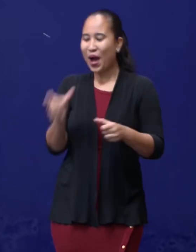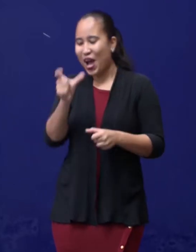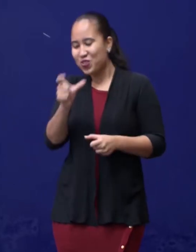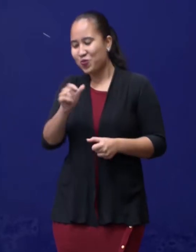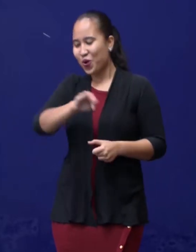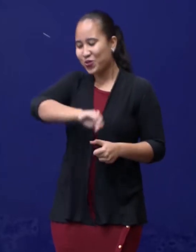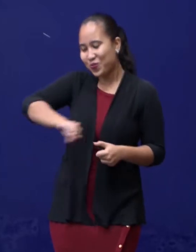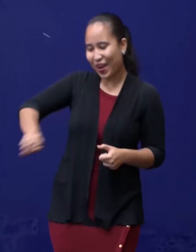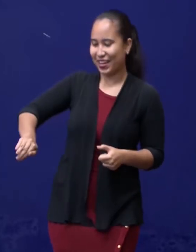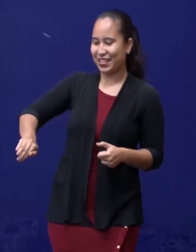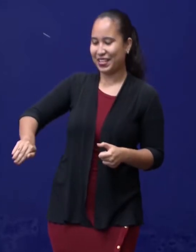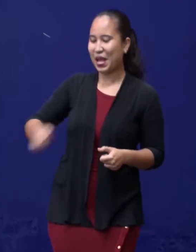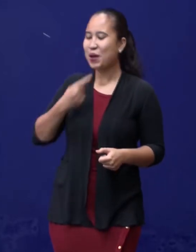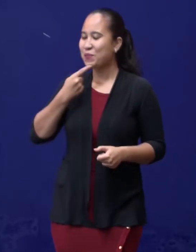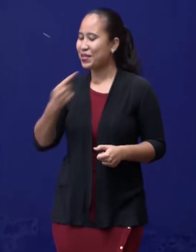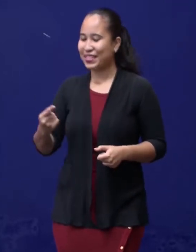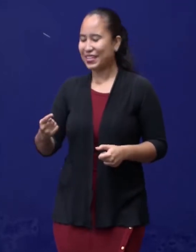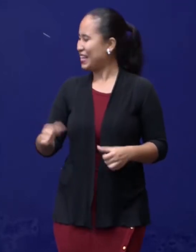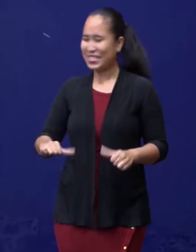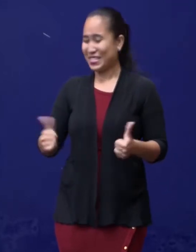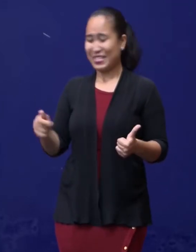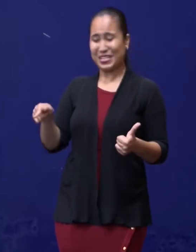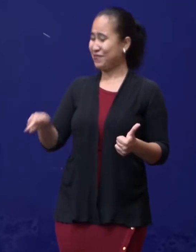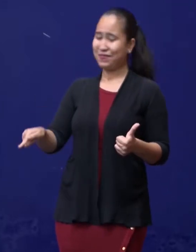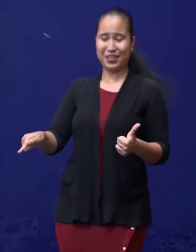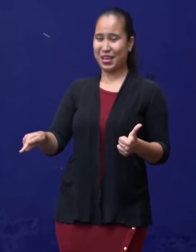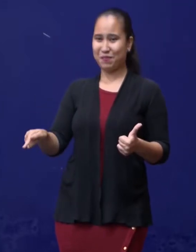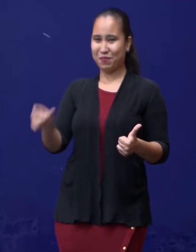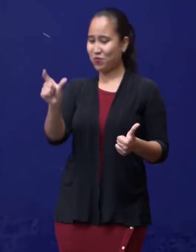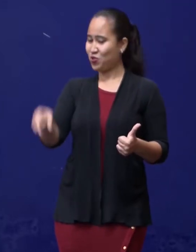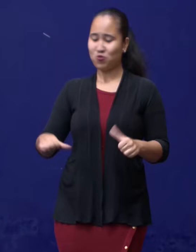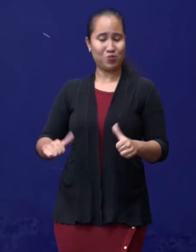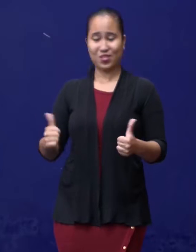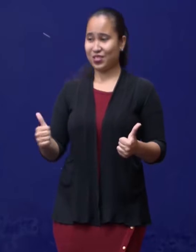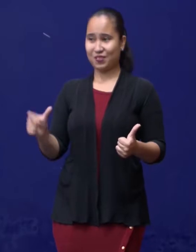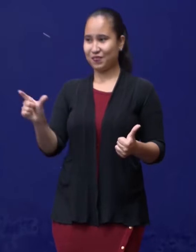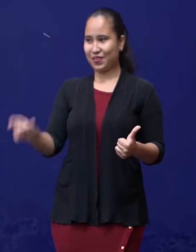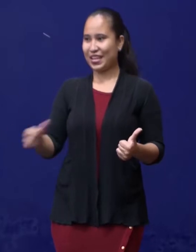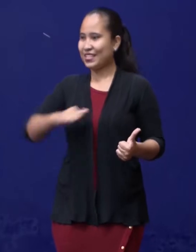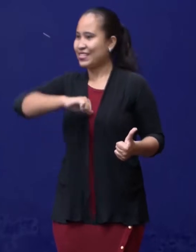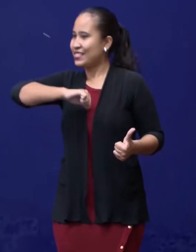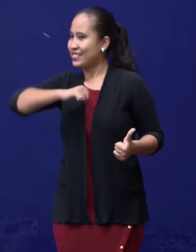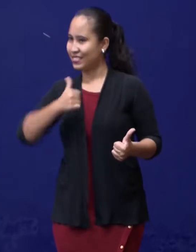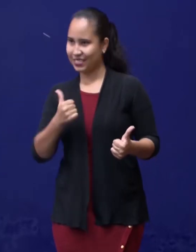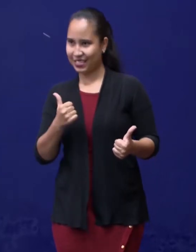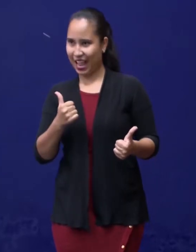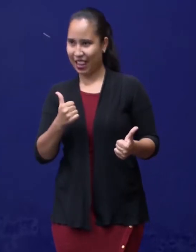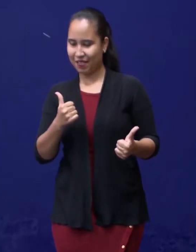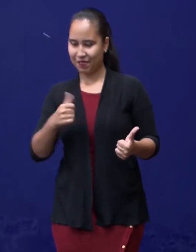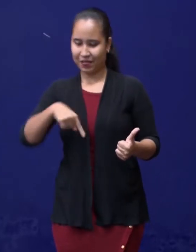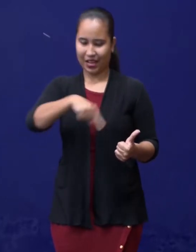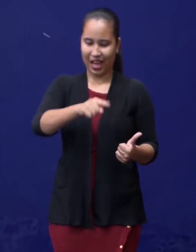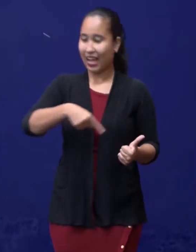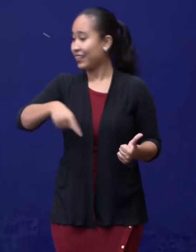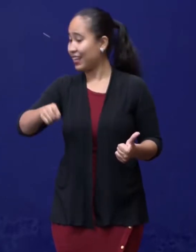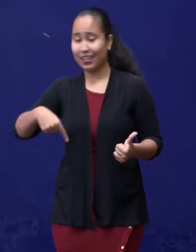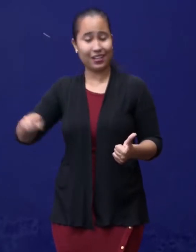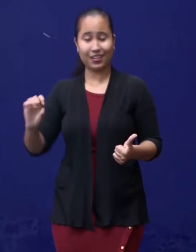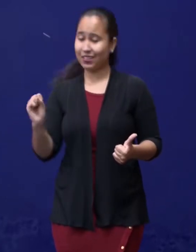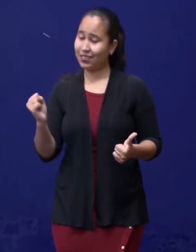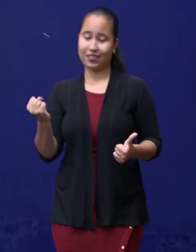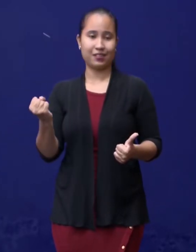in principe niet de vrijheid gaat hebben om zelf te gaan, hoe heet dat, zelf je te kunnen verplaatsen naar het believen.